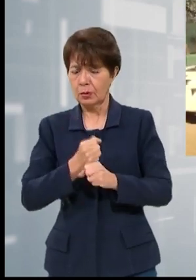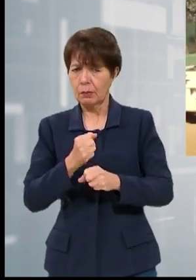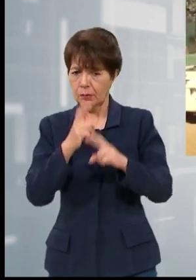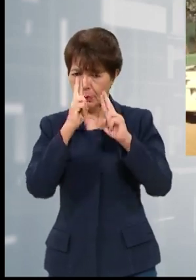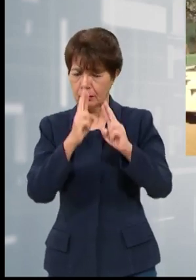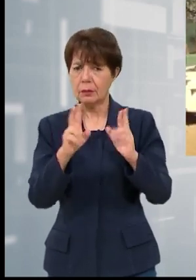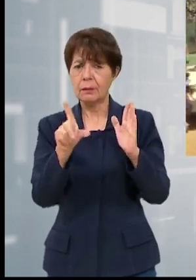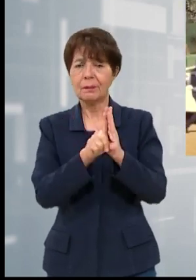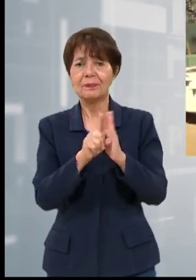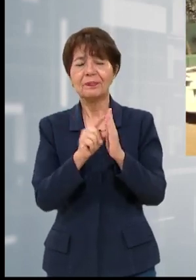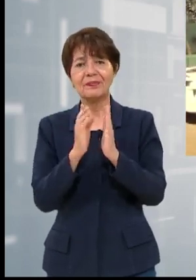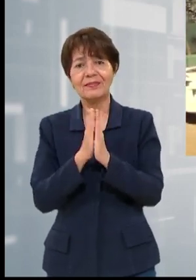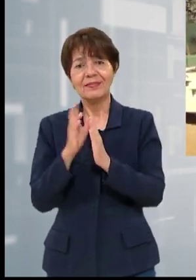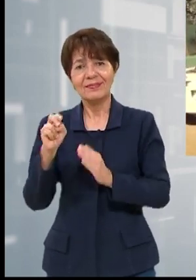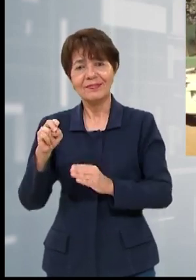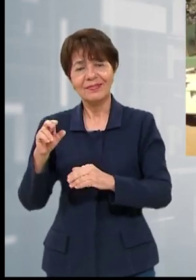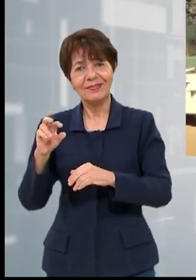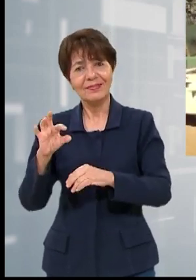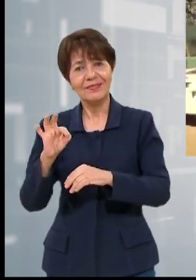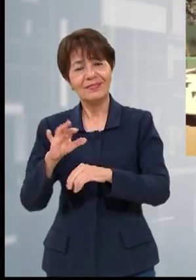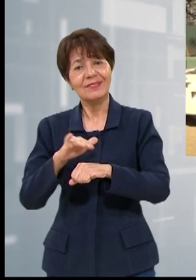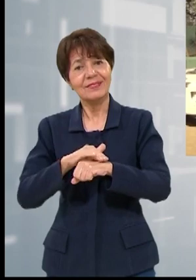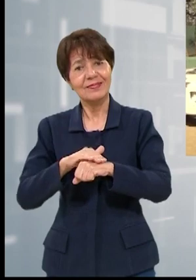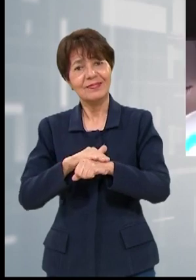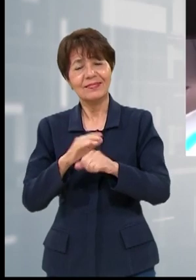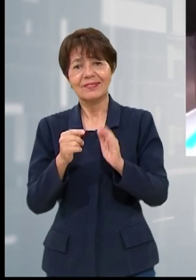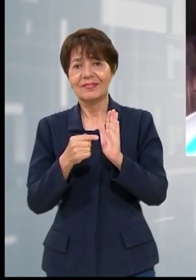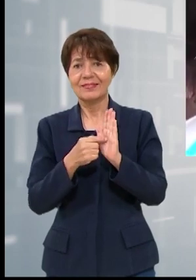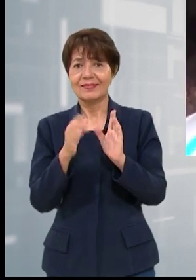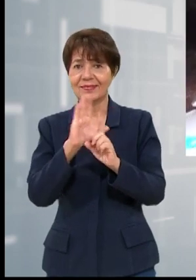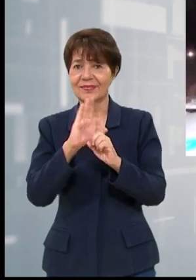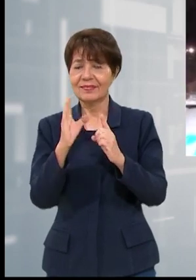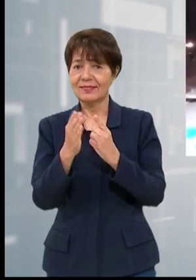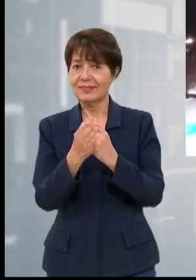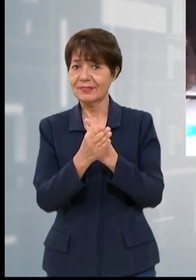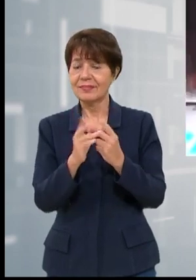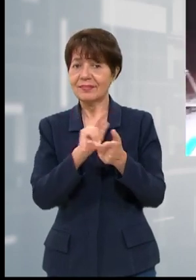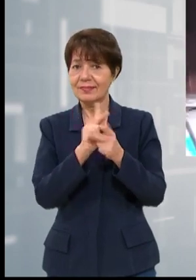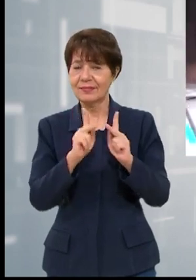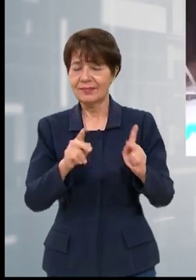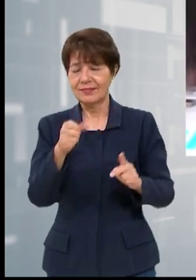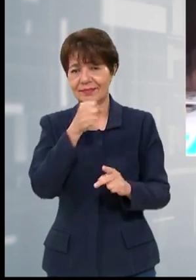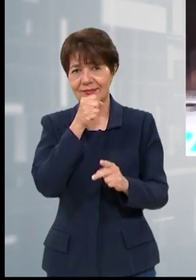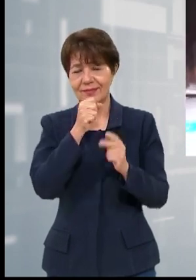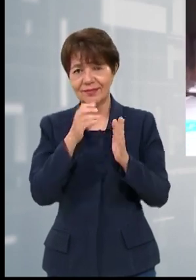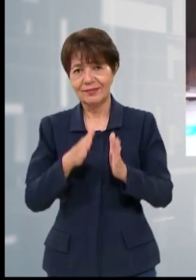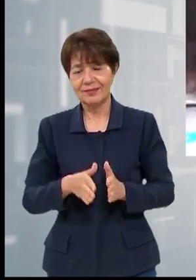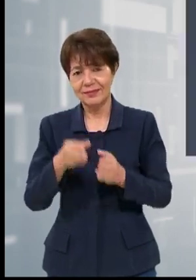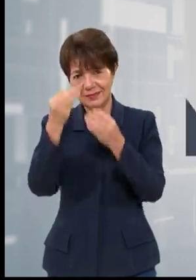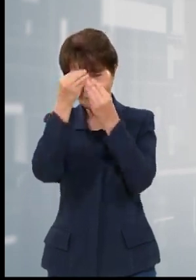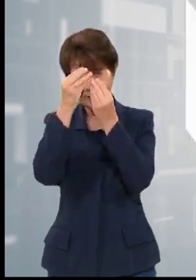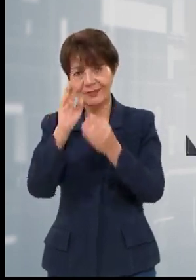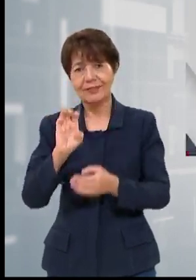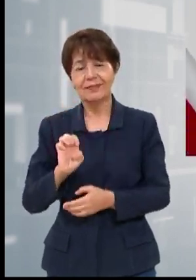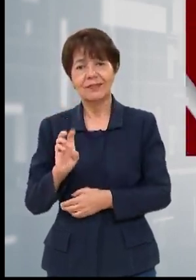Desde su IAPA Medios y Noticias le invitamos a que juntos fomentemos una cultura de paz. Con imágenes de nivel recárteles, informó Edi Romero.